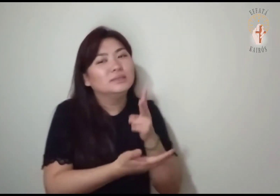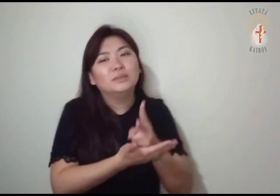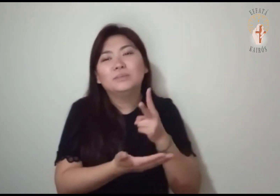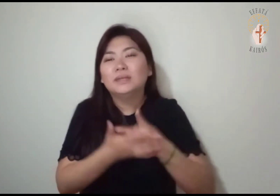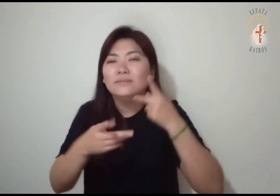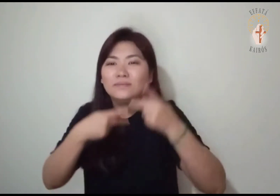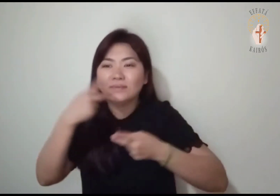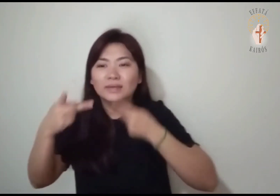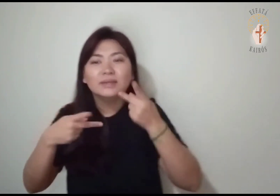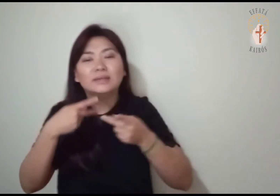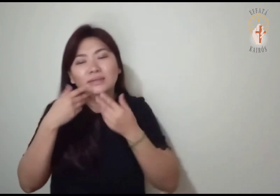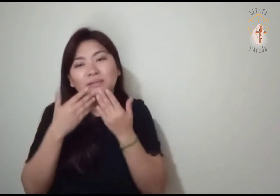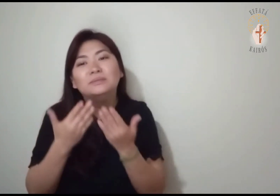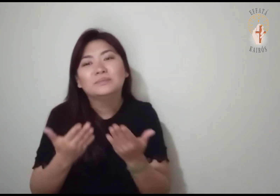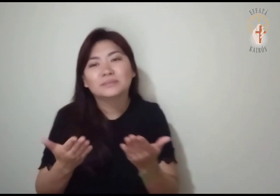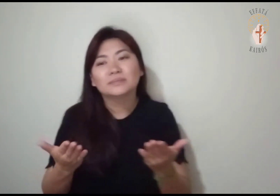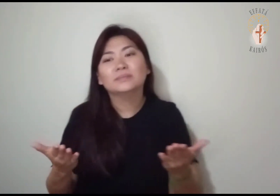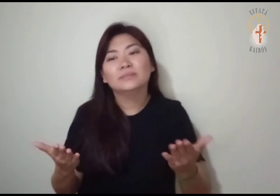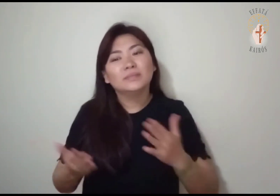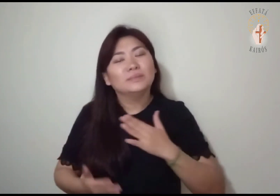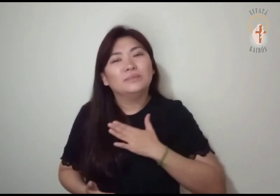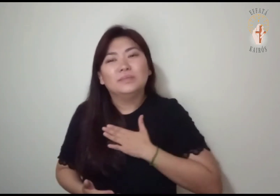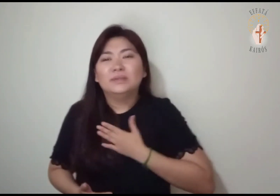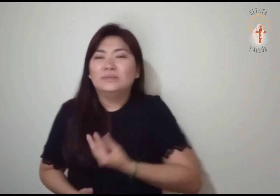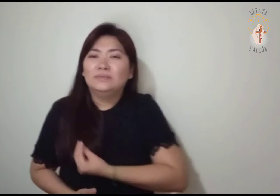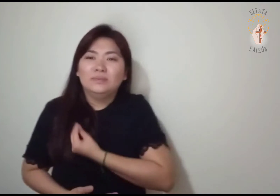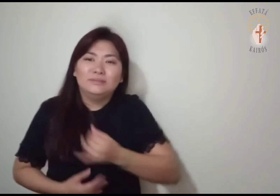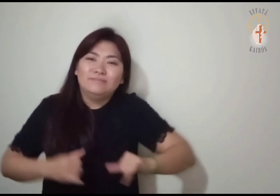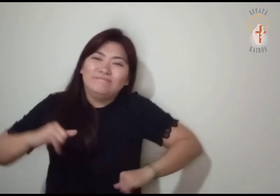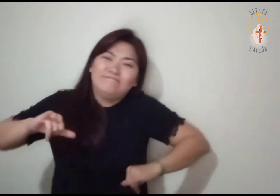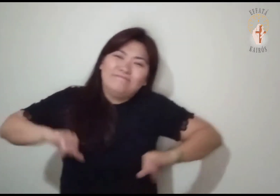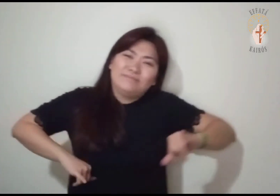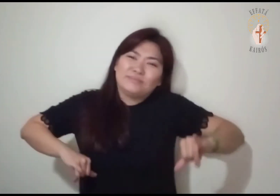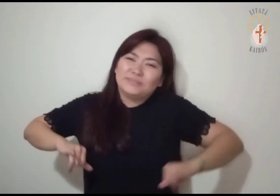É demais o sofrimento em minha vida